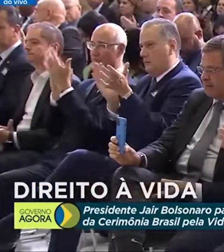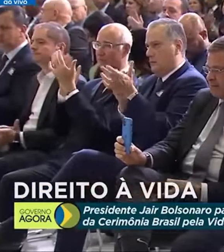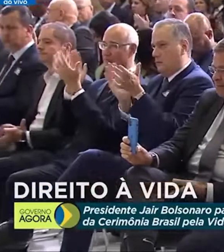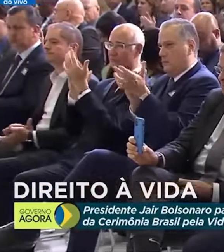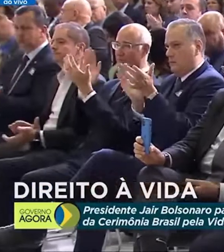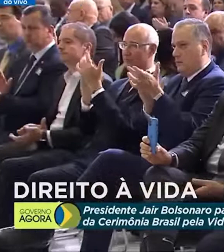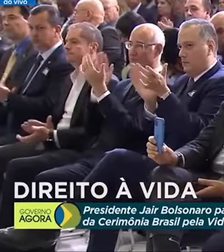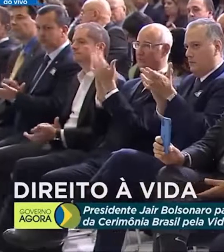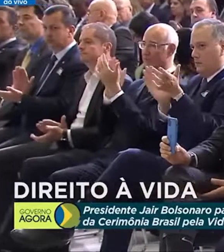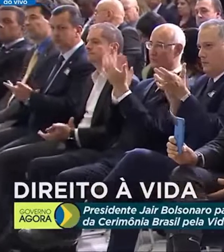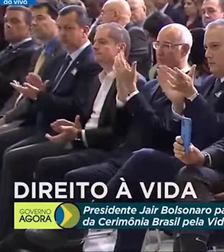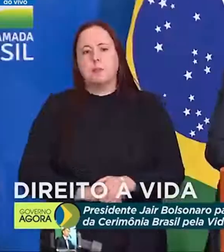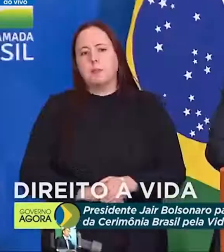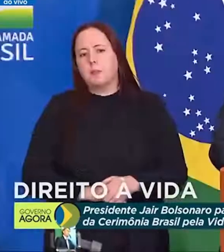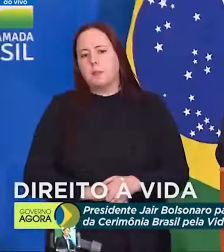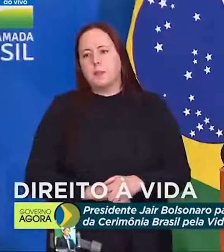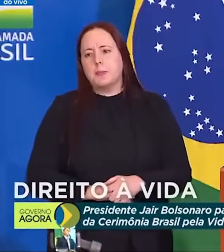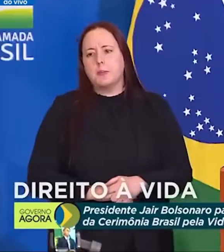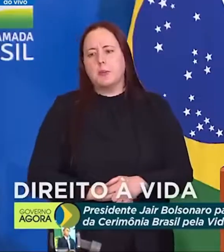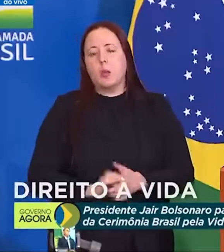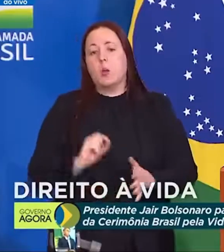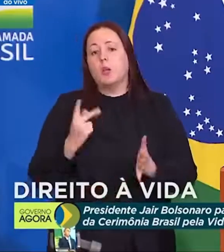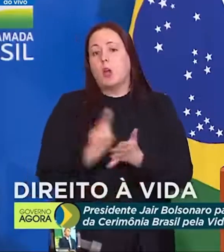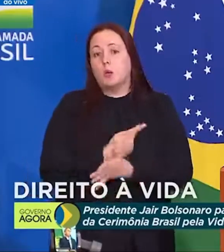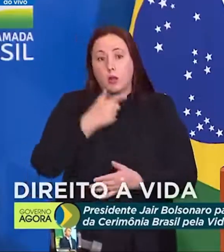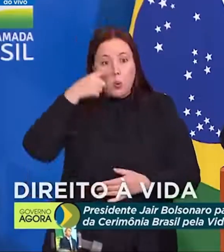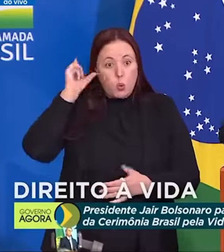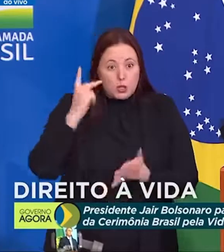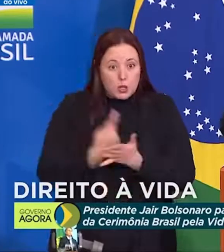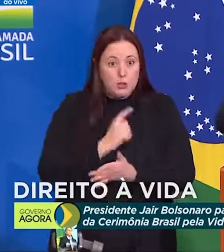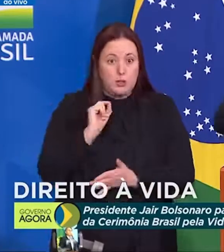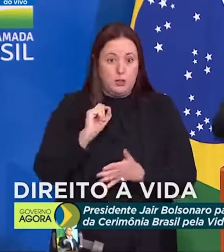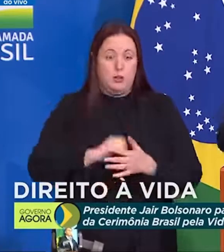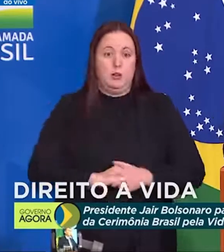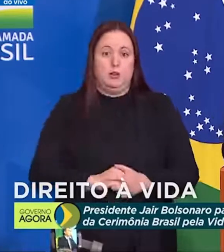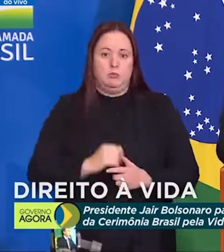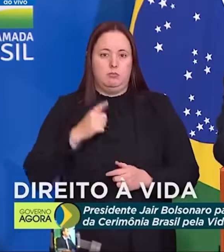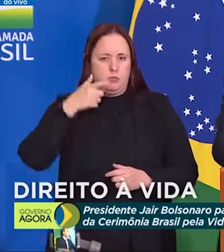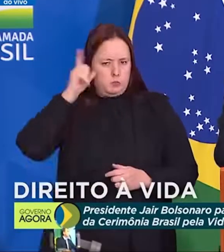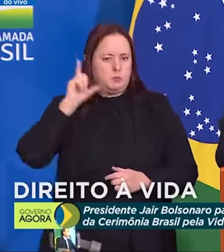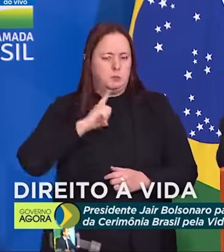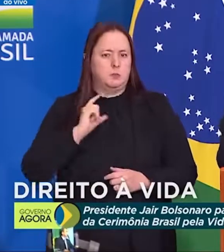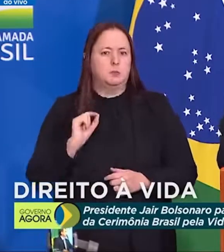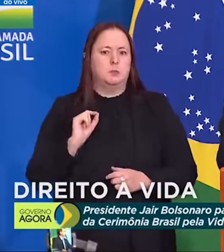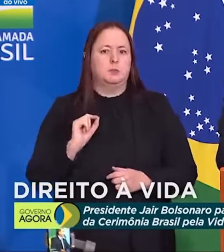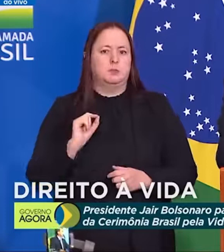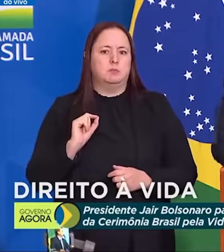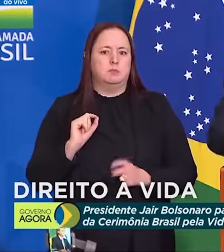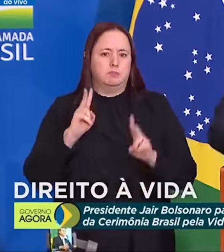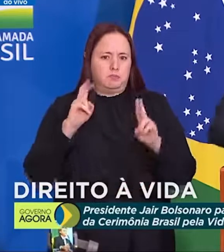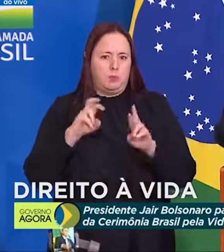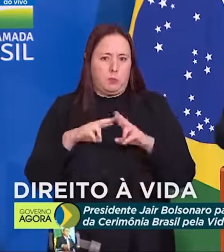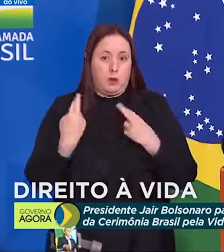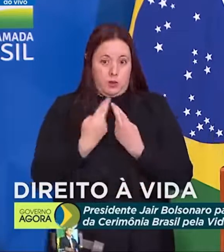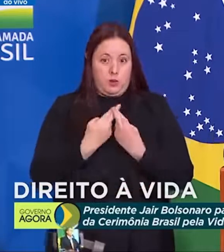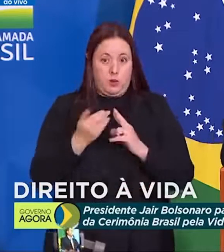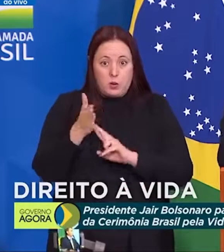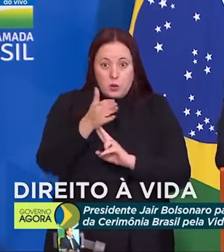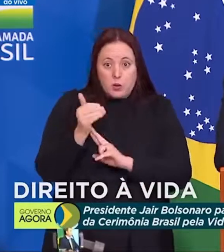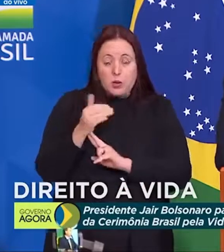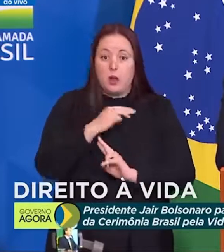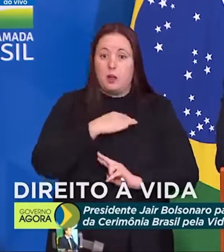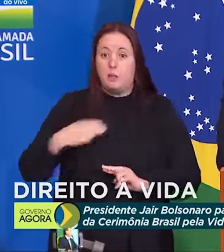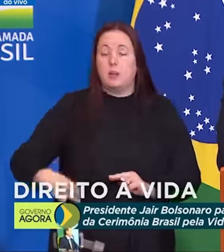O que aconteceu no dia de ontem, depois do show com os embaixadores? O ministro Fachin,